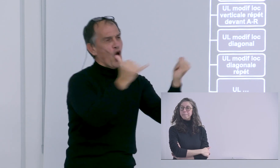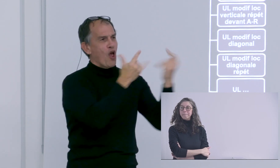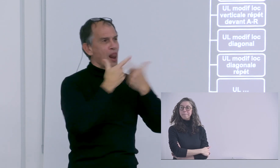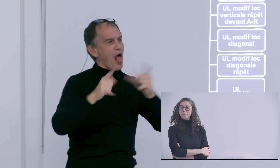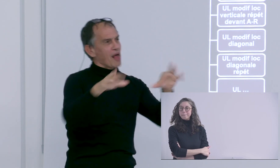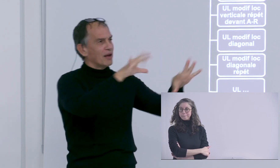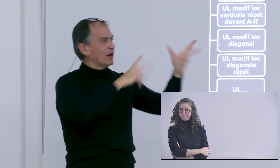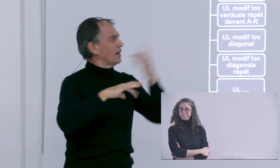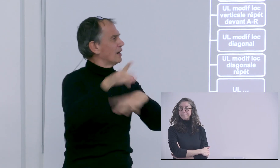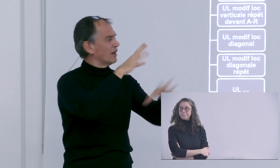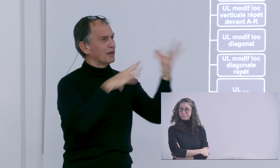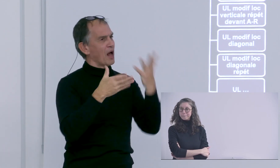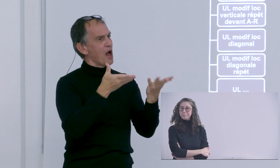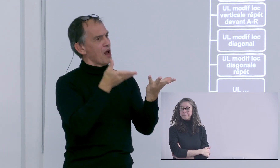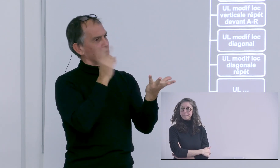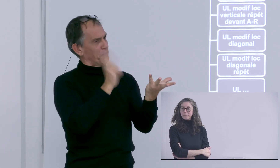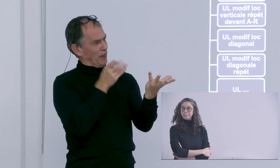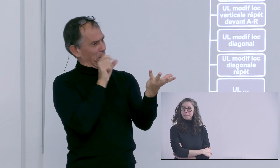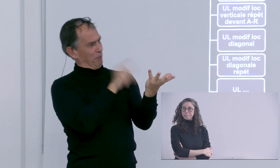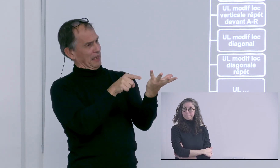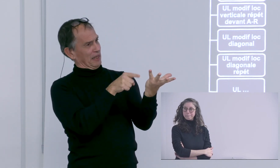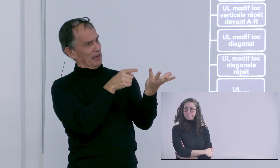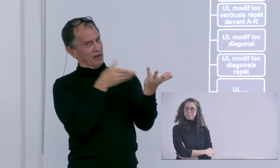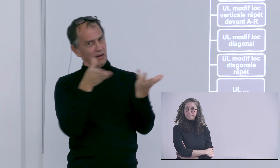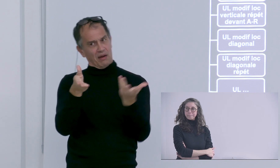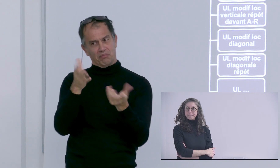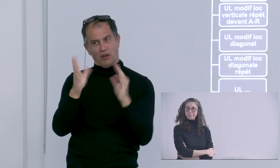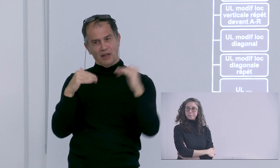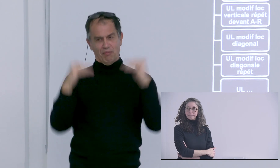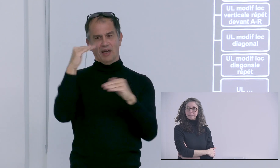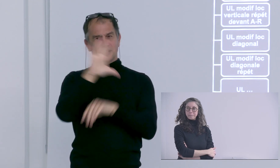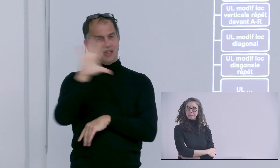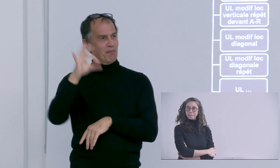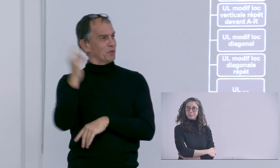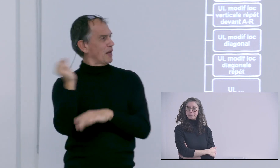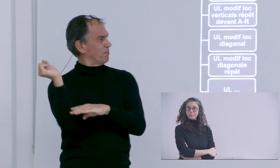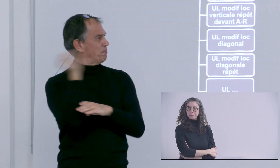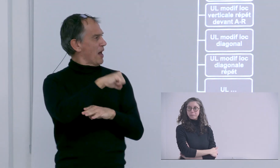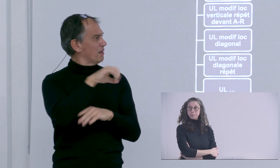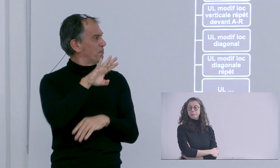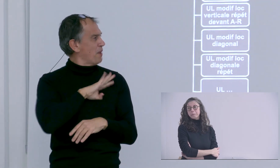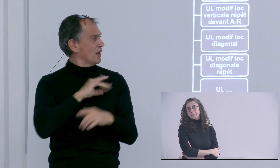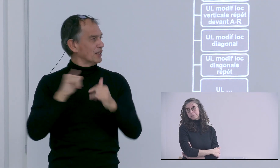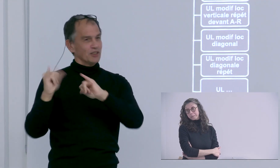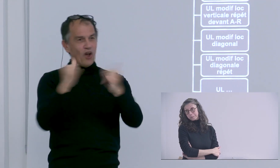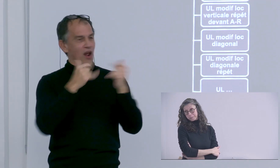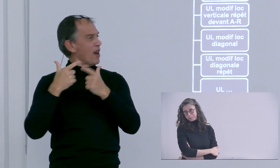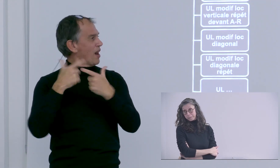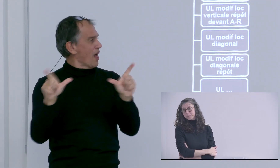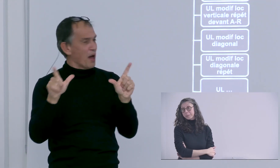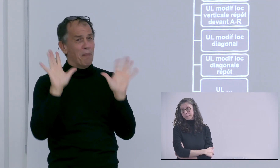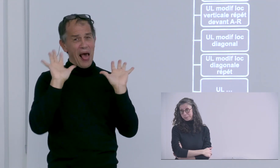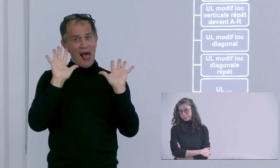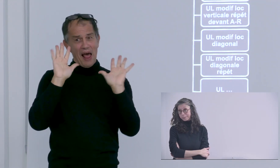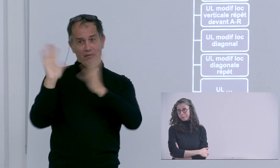une légère prédominance de l'un sur l'autre etc. en même temps vous dites que le travail de Bruno Moncel est très artistique avec